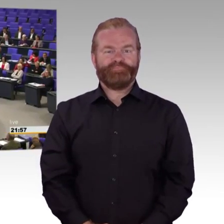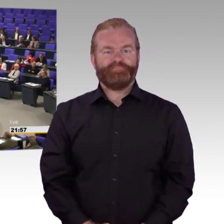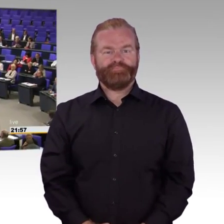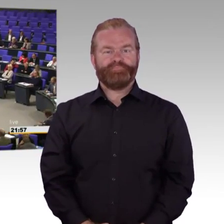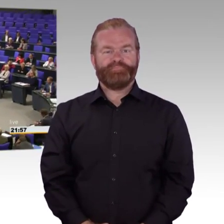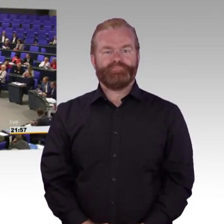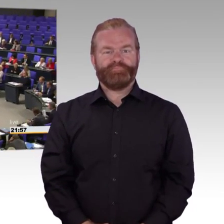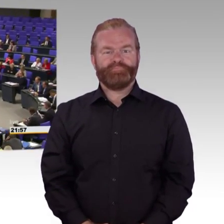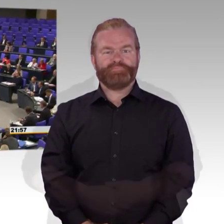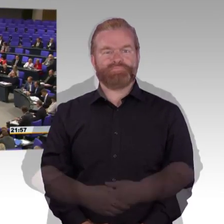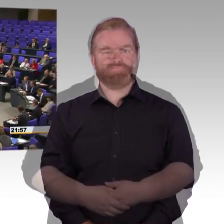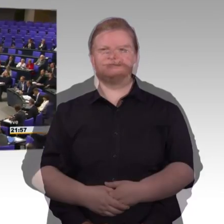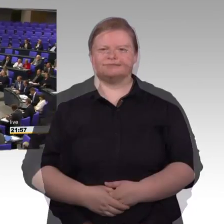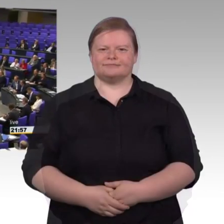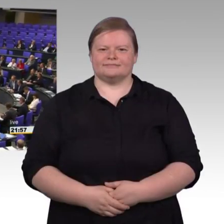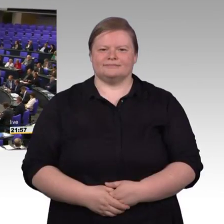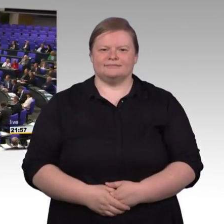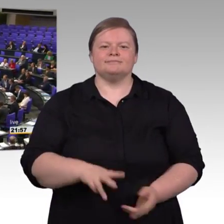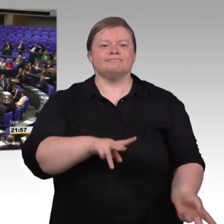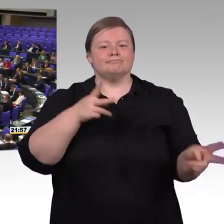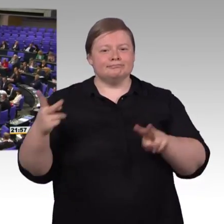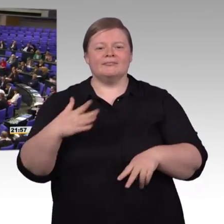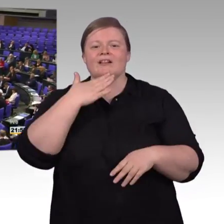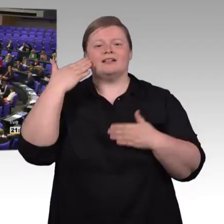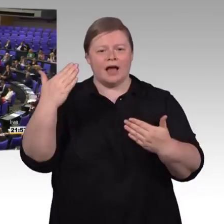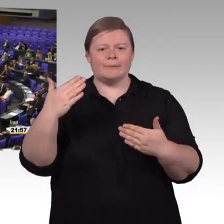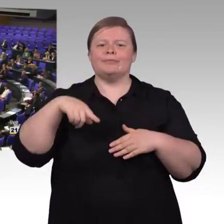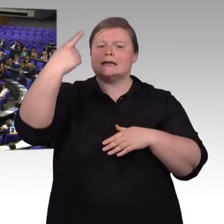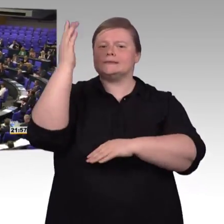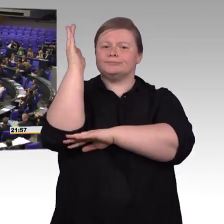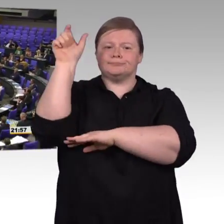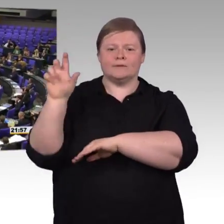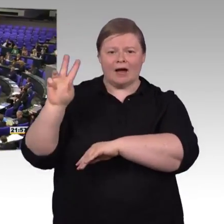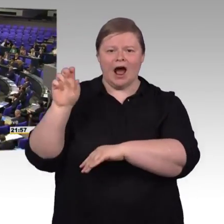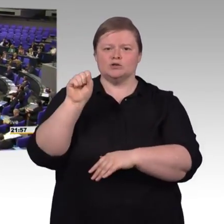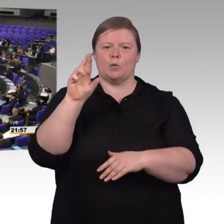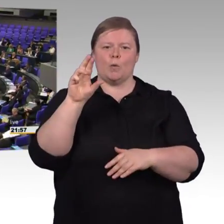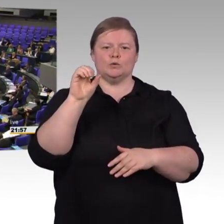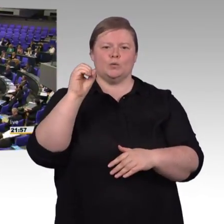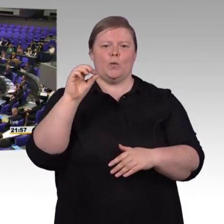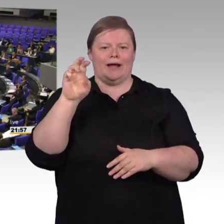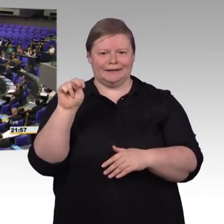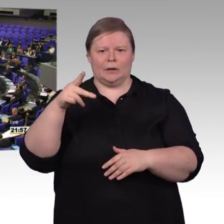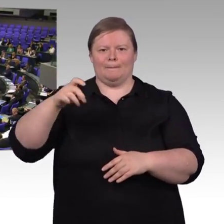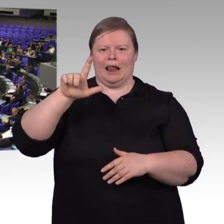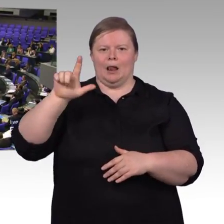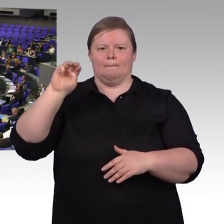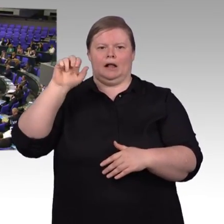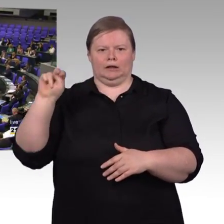Frau Präsidentin, liebe Kolleginnen und Kollegen, wunderschönen guten Abend. Die Würde des Menschen ist unantastbar. Sie zu achten und